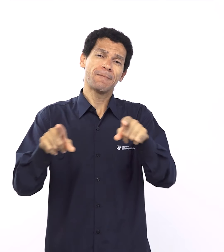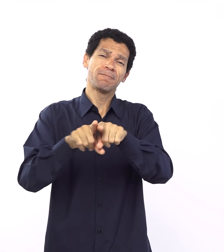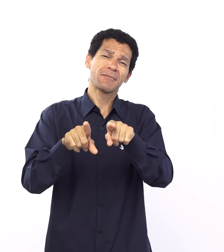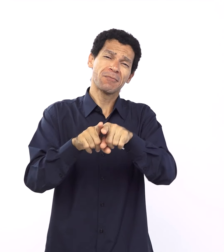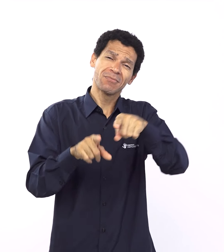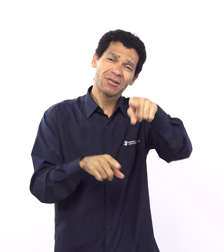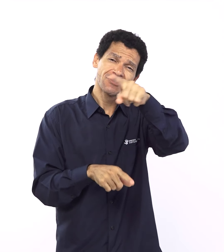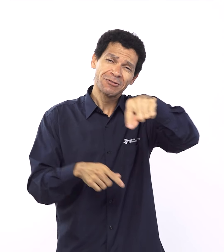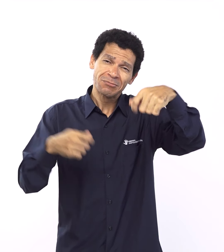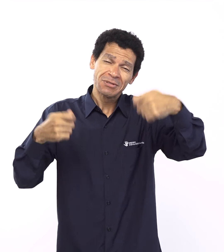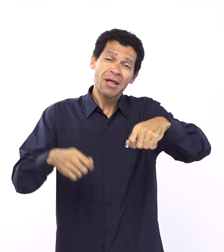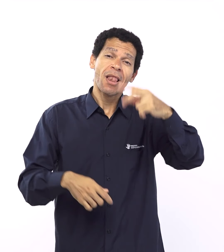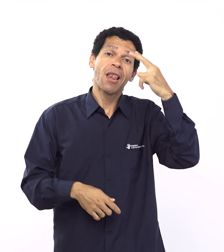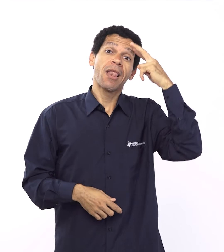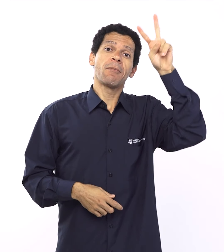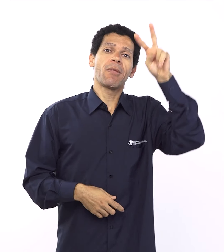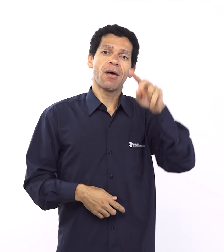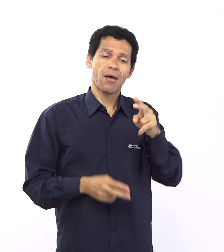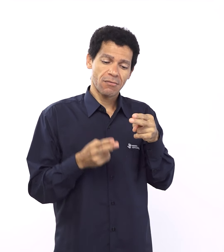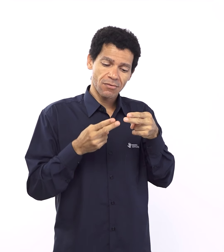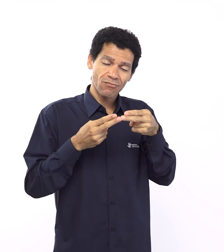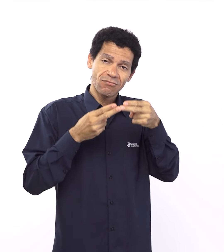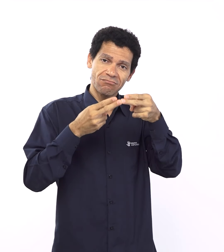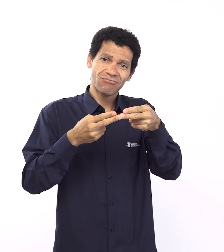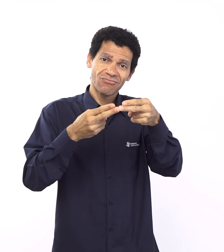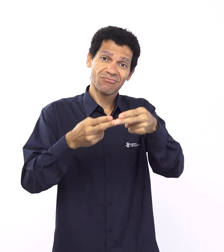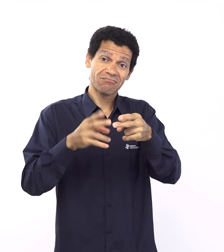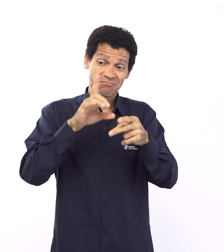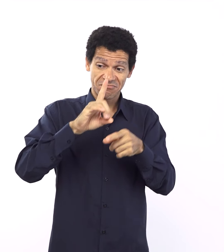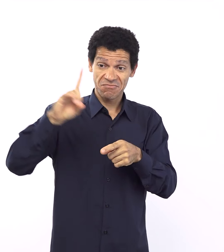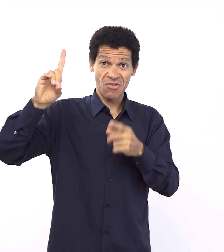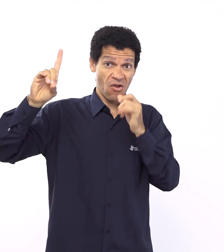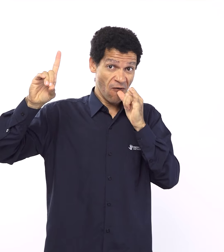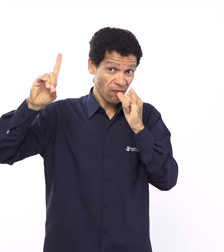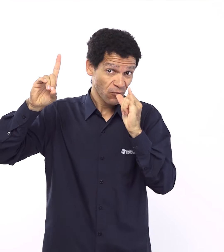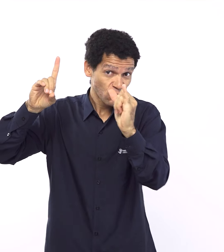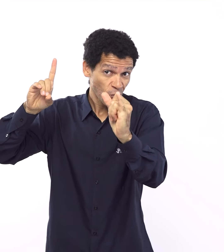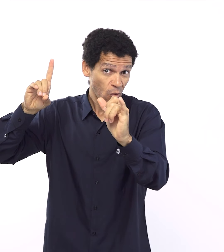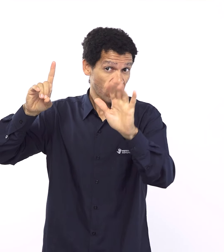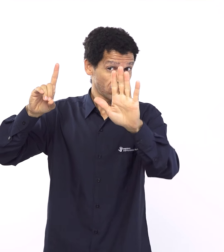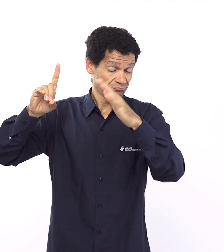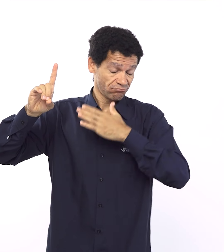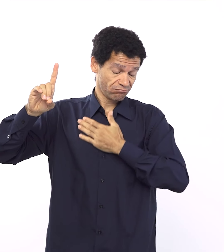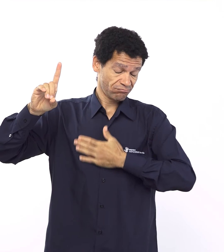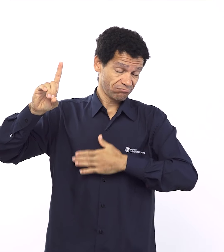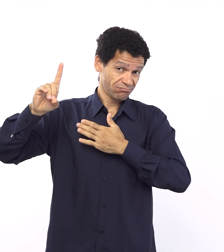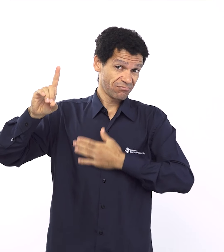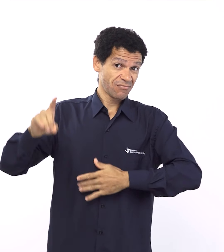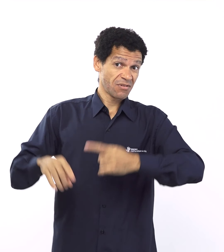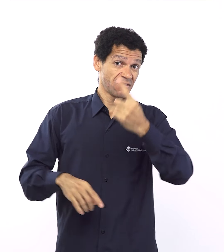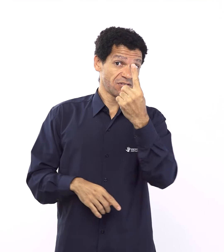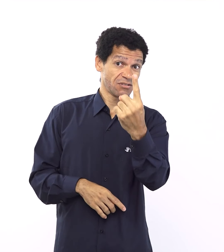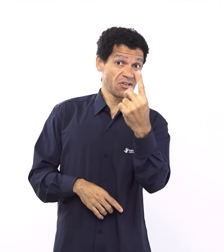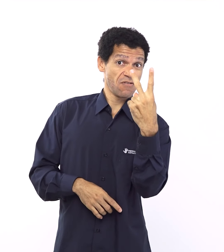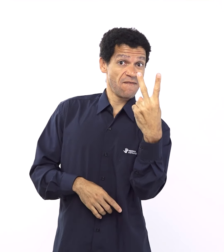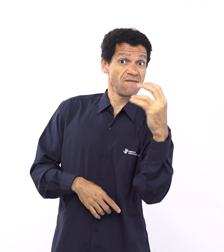aliança, de Deus recuperar de um recomeço, né? Mas o ato de Deus de fazer esse